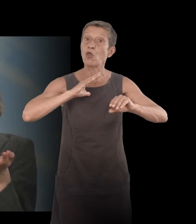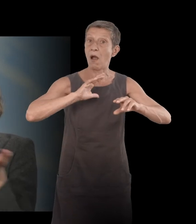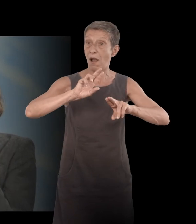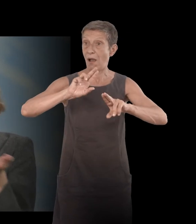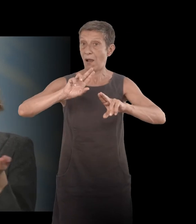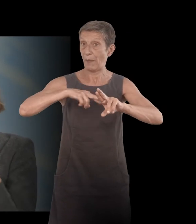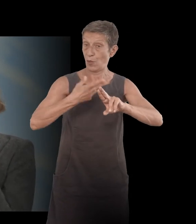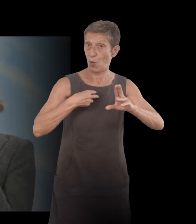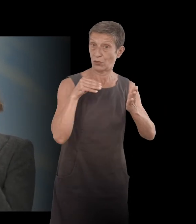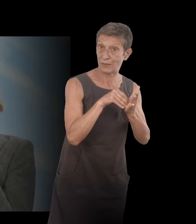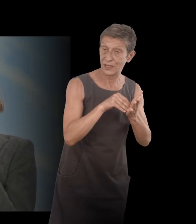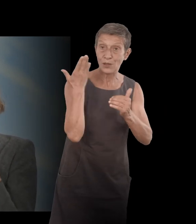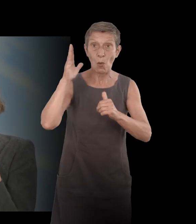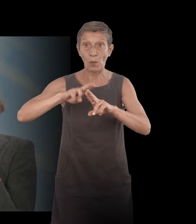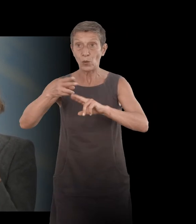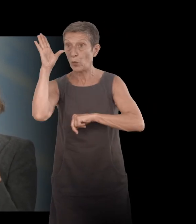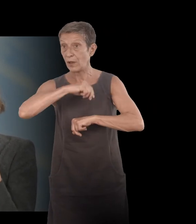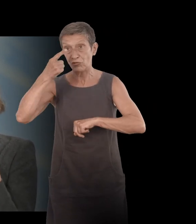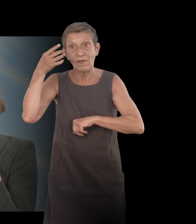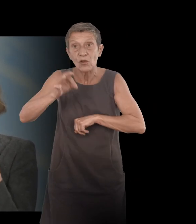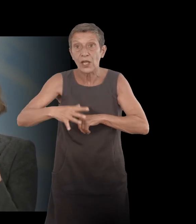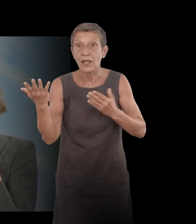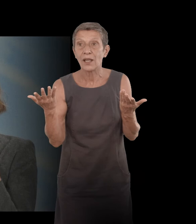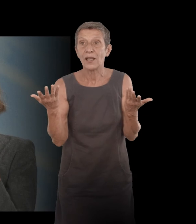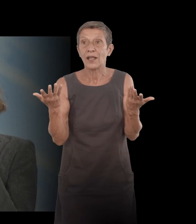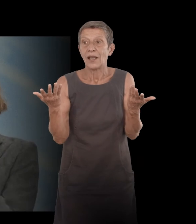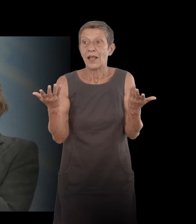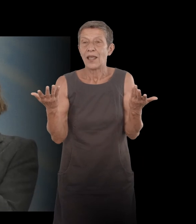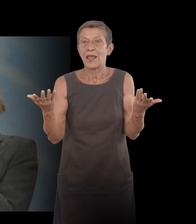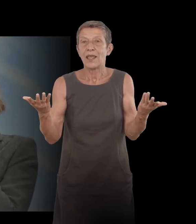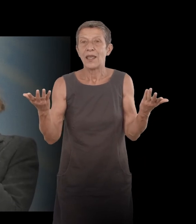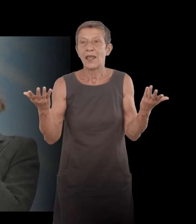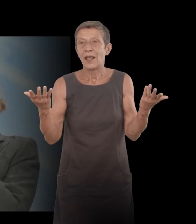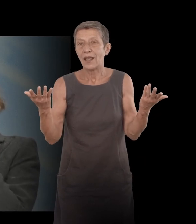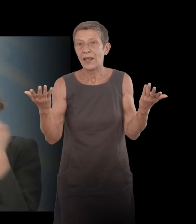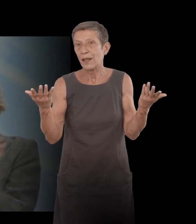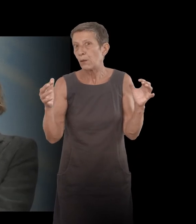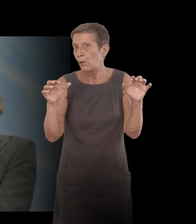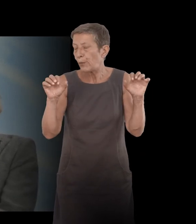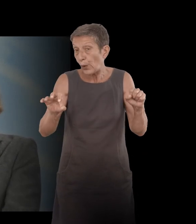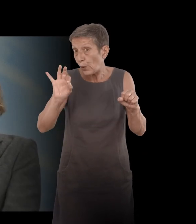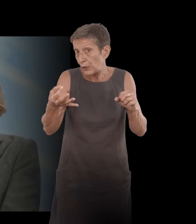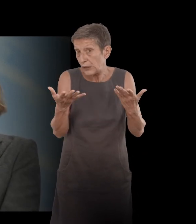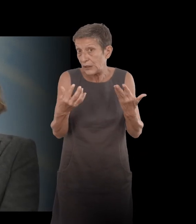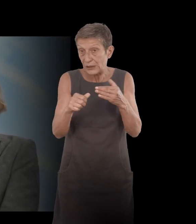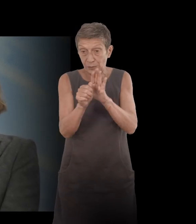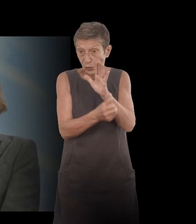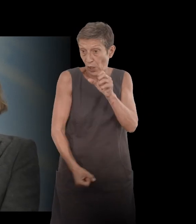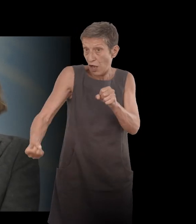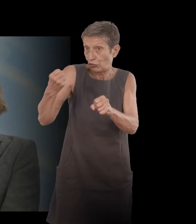voilà, j'en ai inventé et on peut créer des personnages qui évoluent comme ça autour de nous sur lesquels on projette beaucoup de